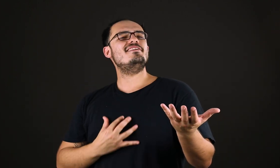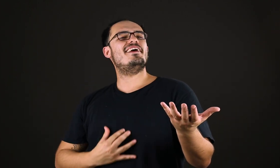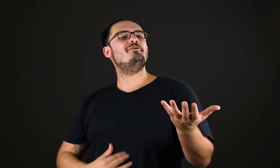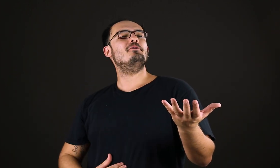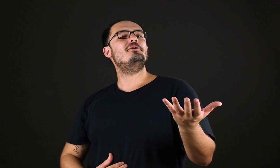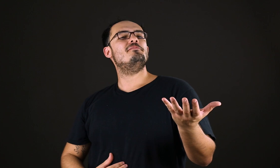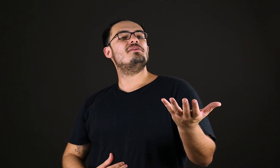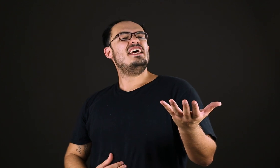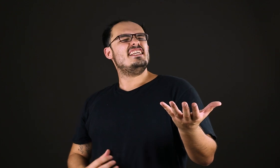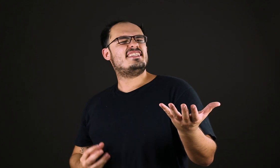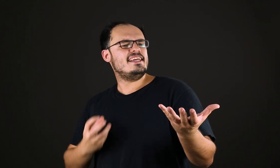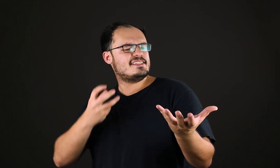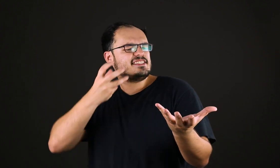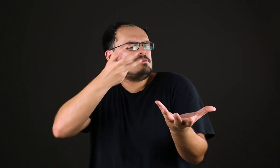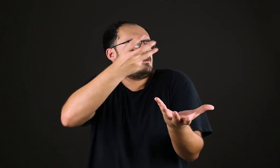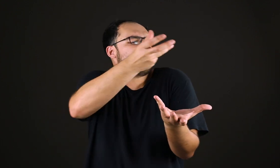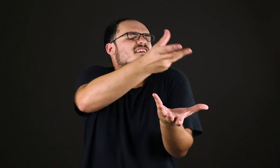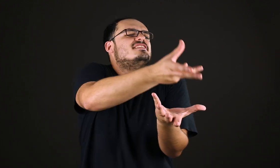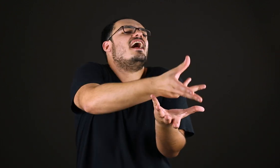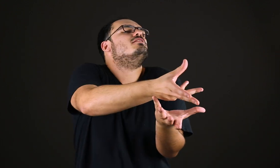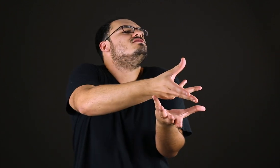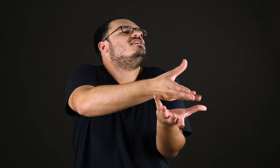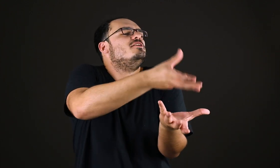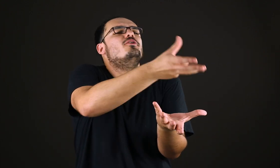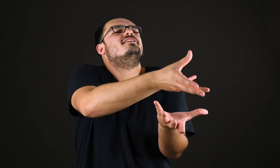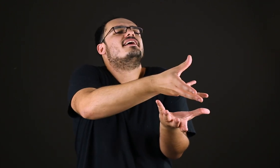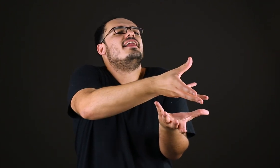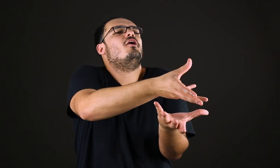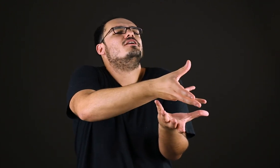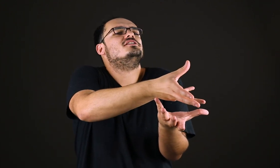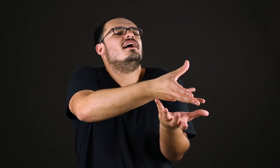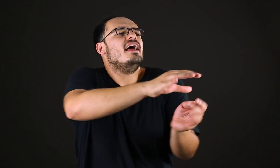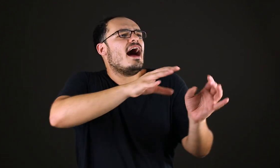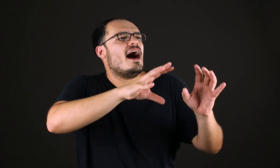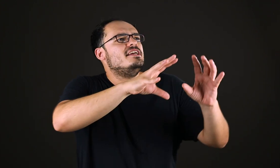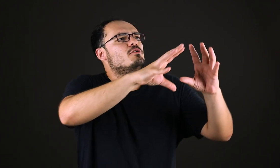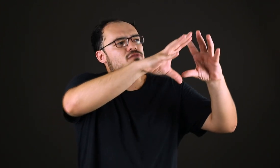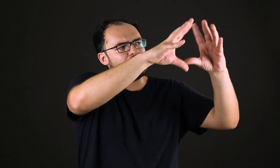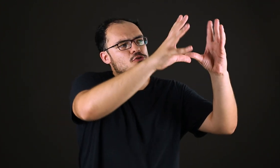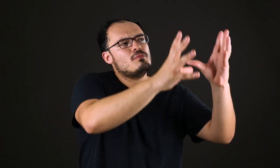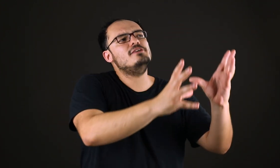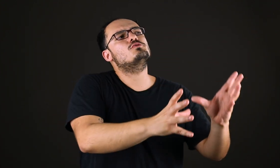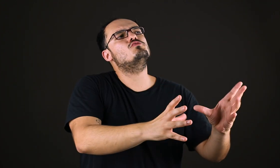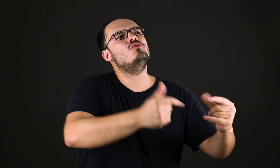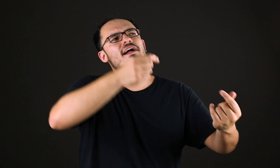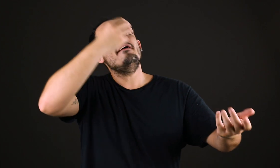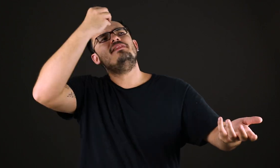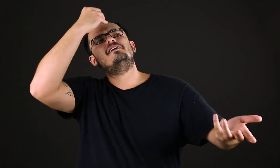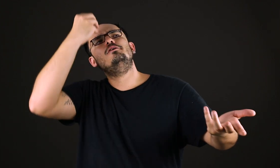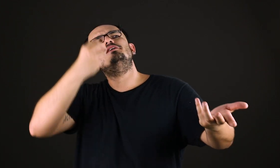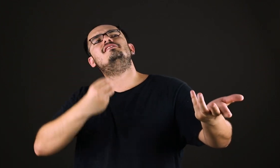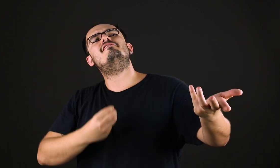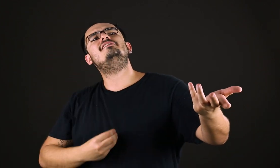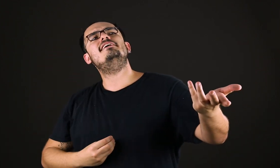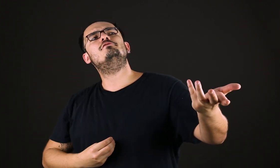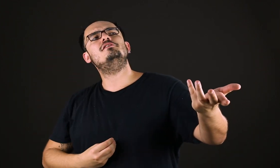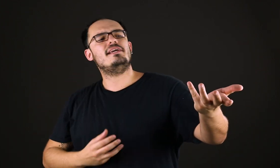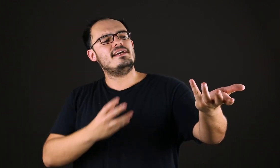interior tenta se manifestar no exterior, naquela rocha. Aí eu faço uma escultura daquilo que estava dentro de mim